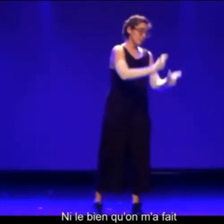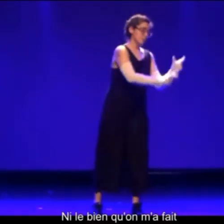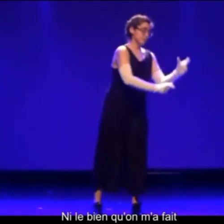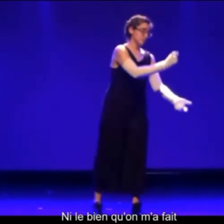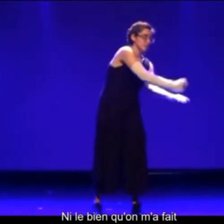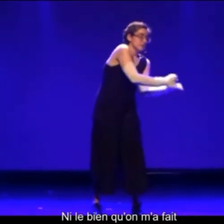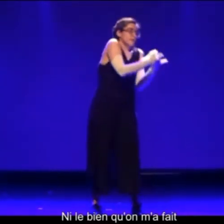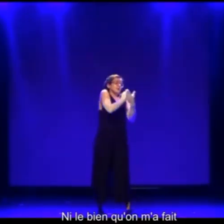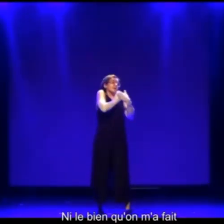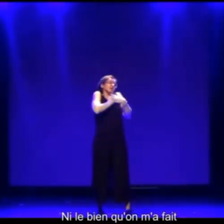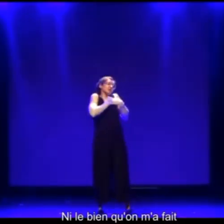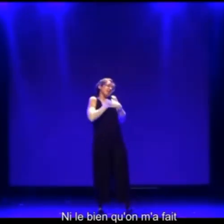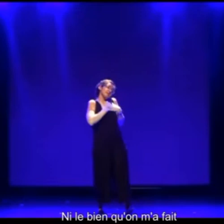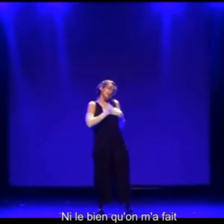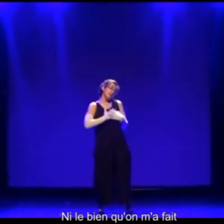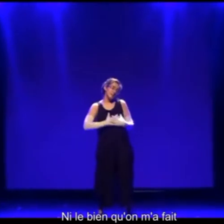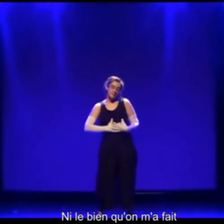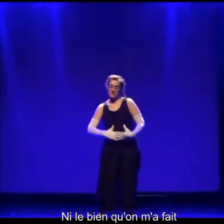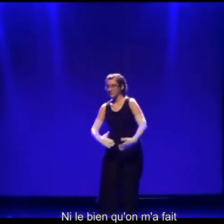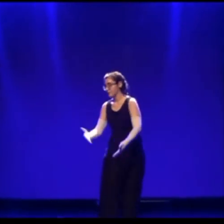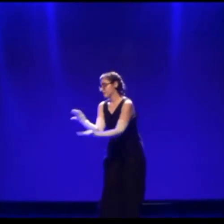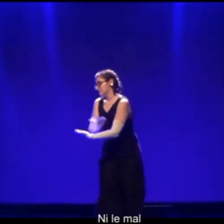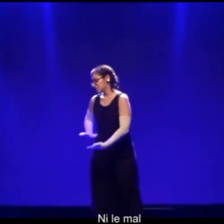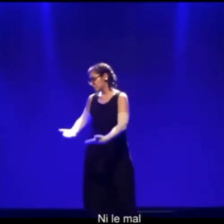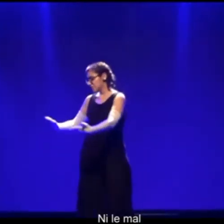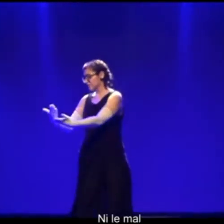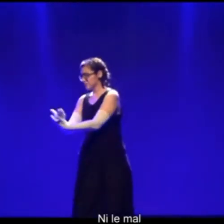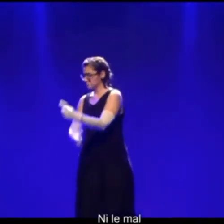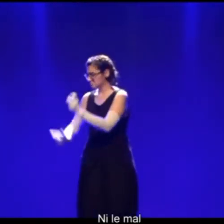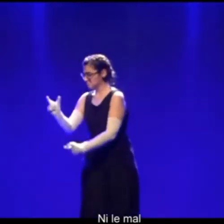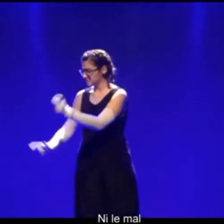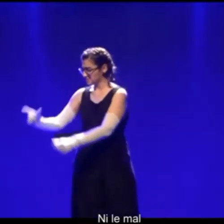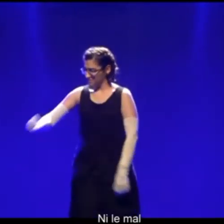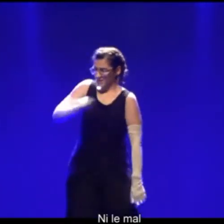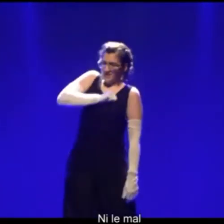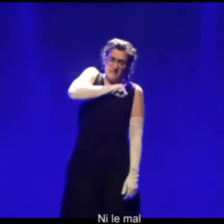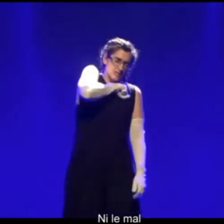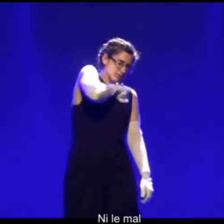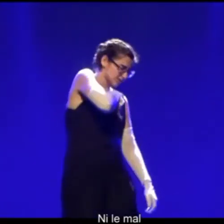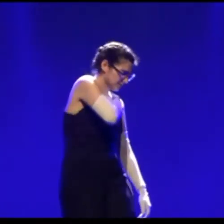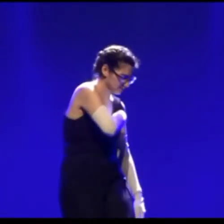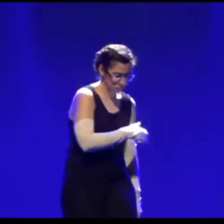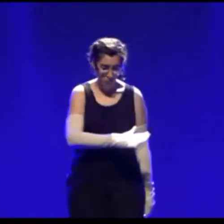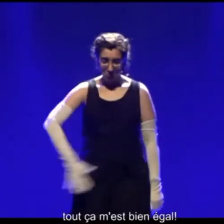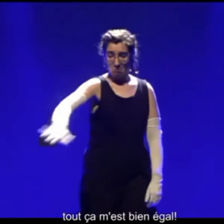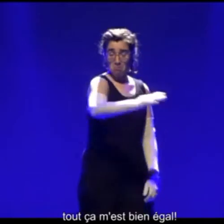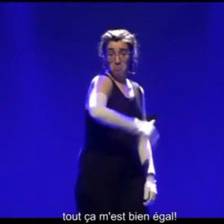qu'on m'a fait, ni le mal qu'on s'en est bien